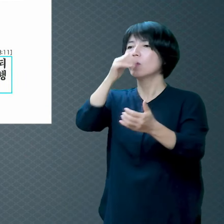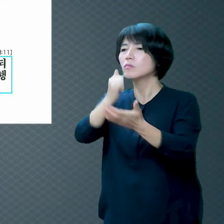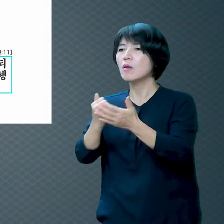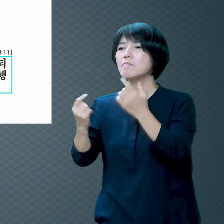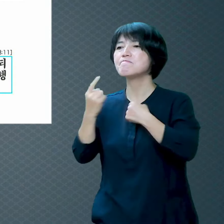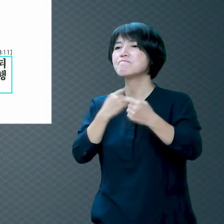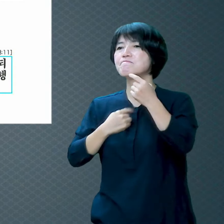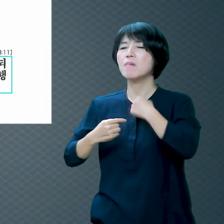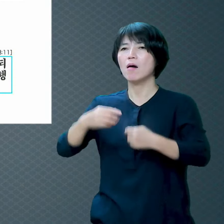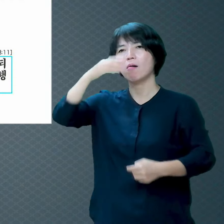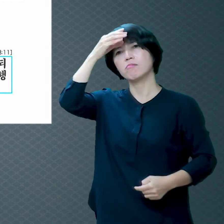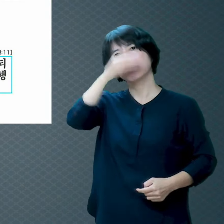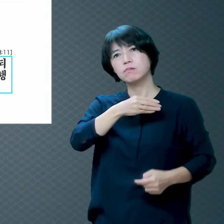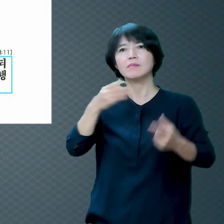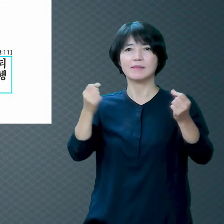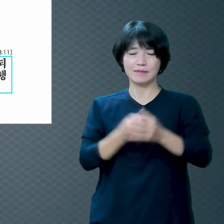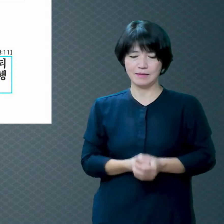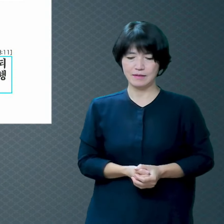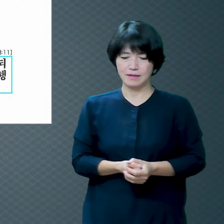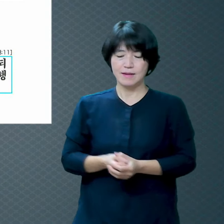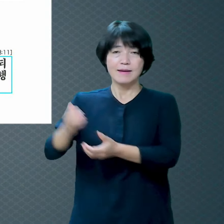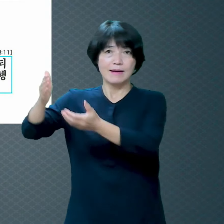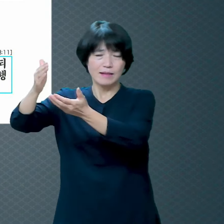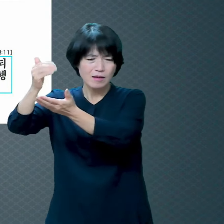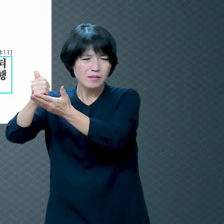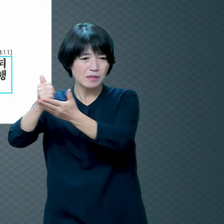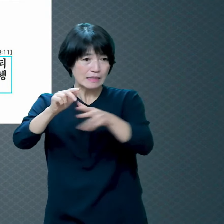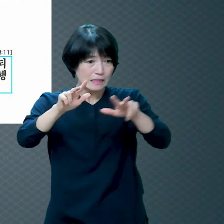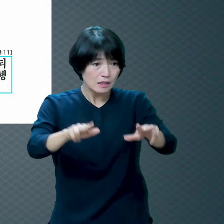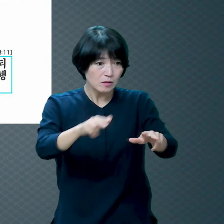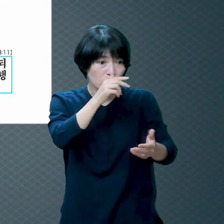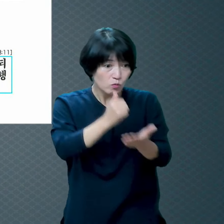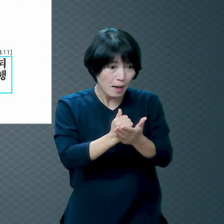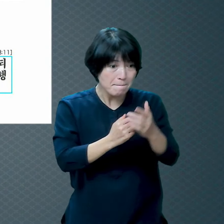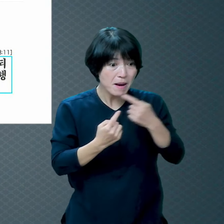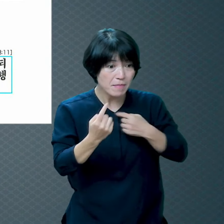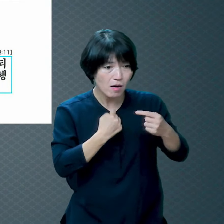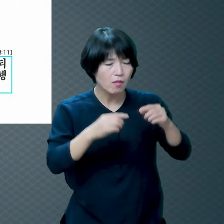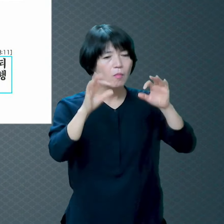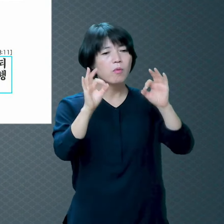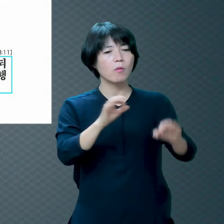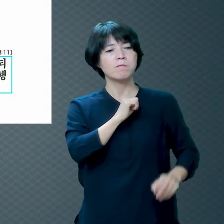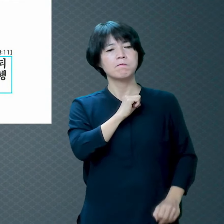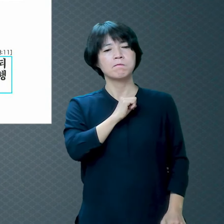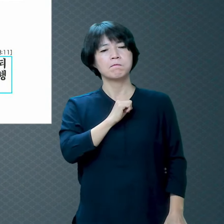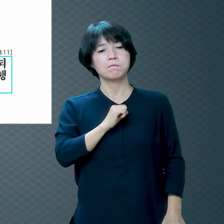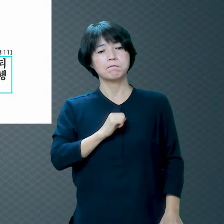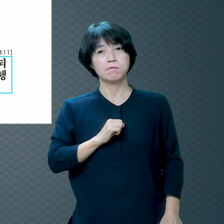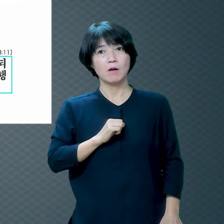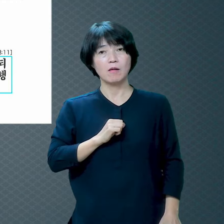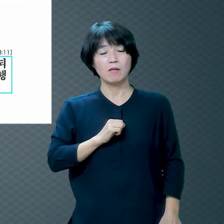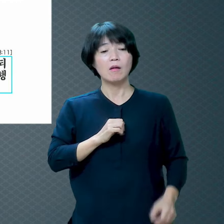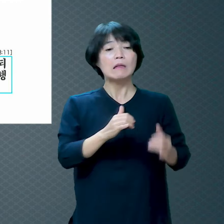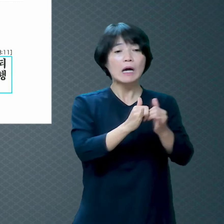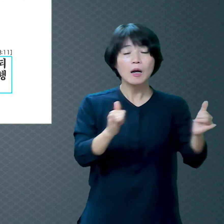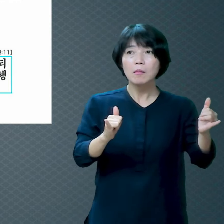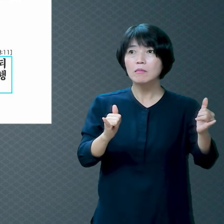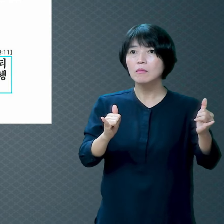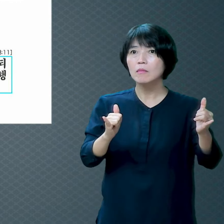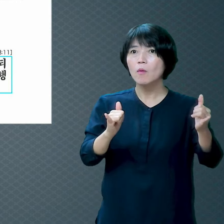참고 계신 건 생각 안 하고 아 하나님 없구나 담대하게 죄 짓고 사는 거예요